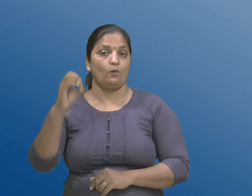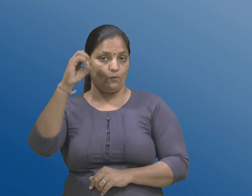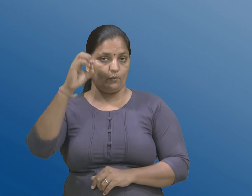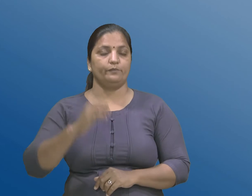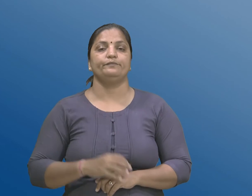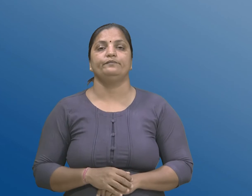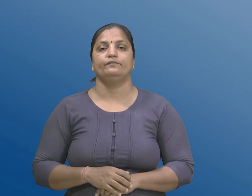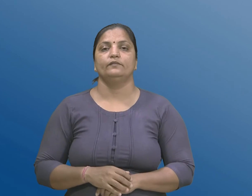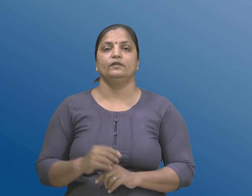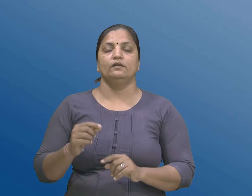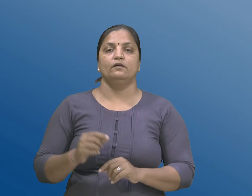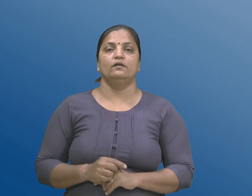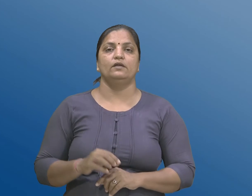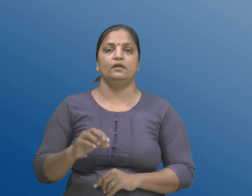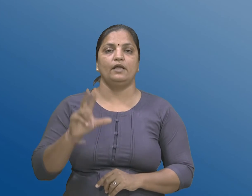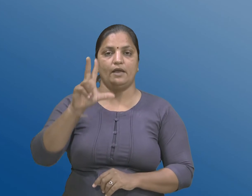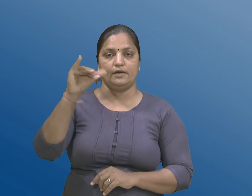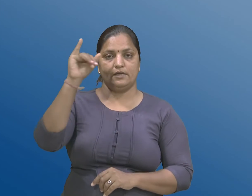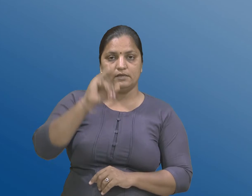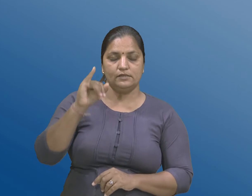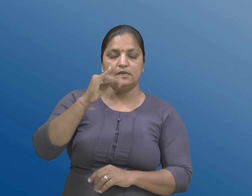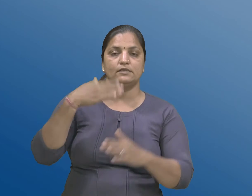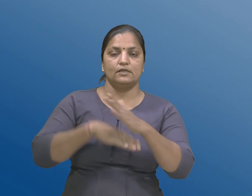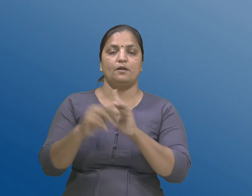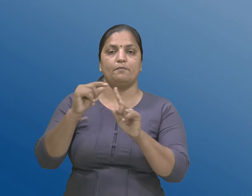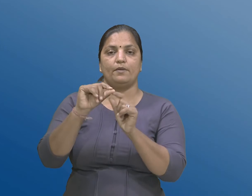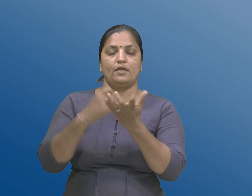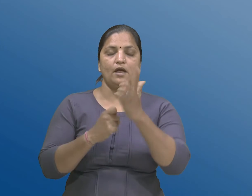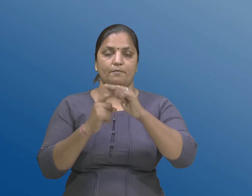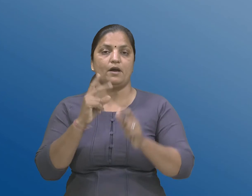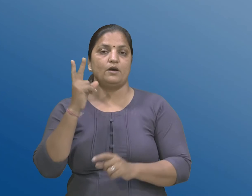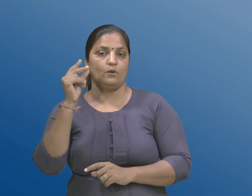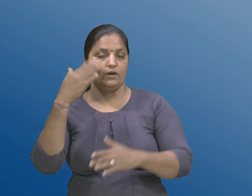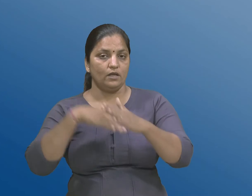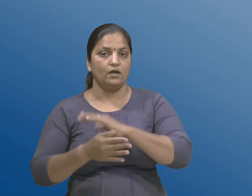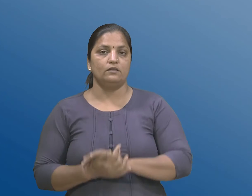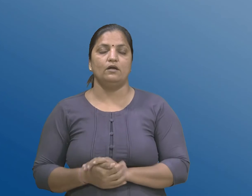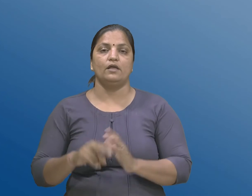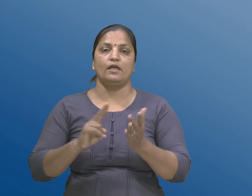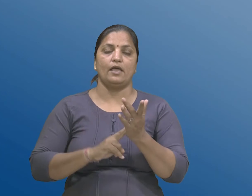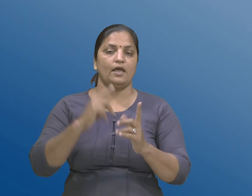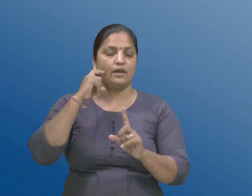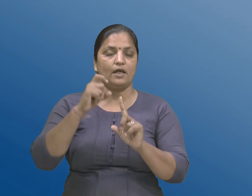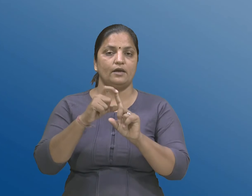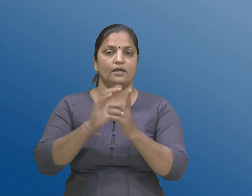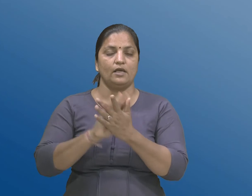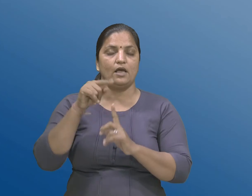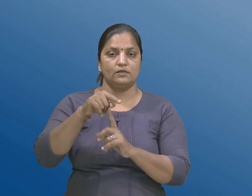खंड 6 ना पेटा खंड 2 हेठर निदिना नाना ना उप्योग अने संचालन नी